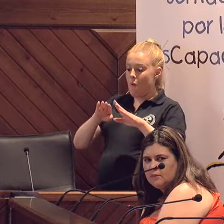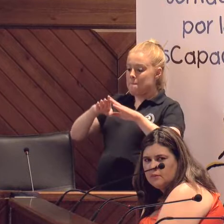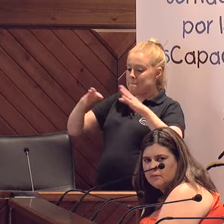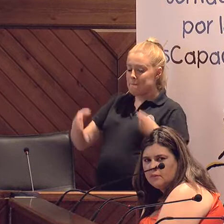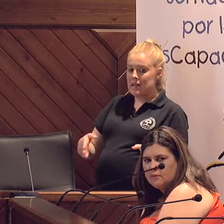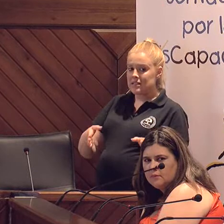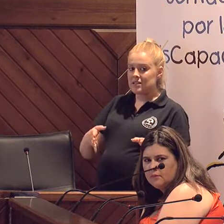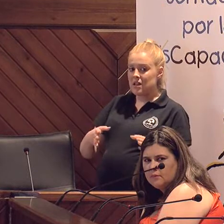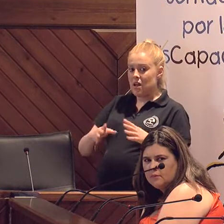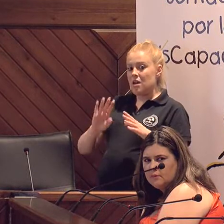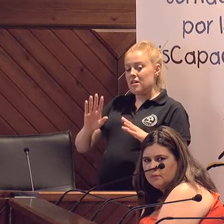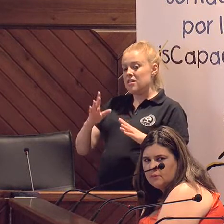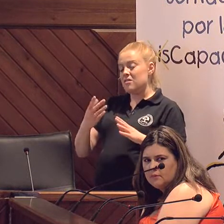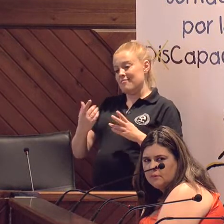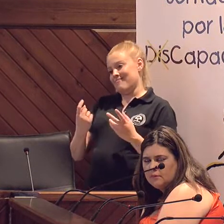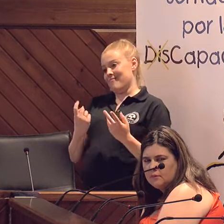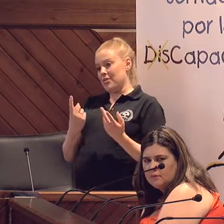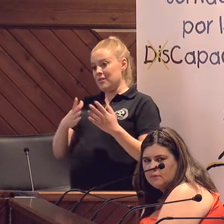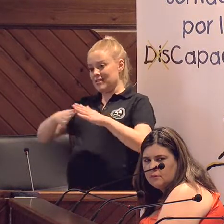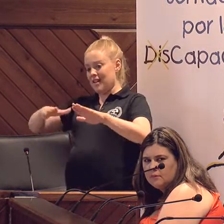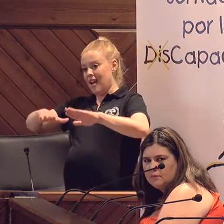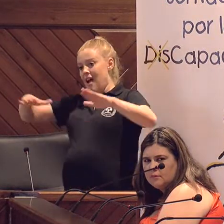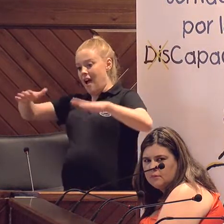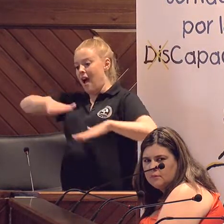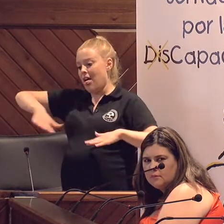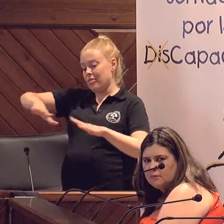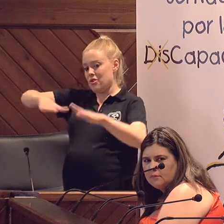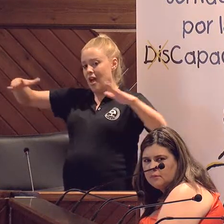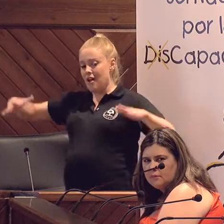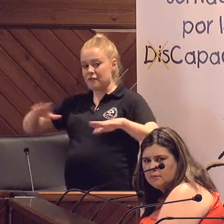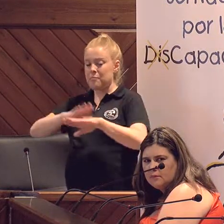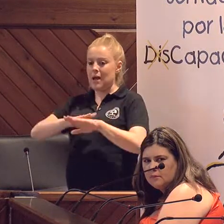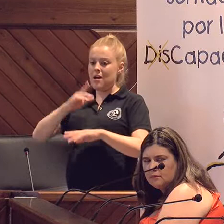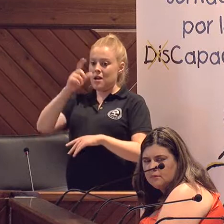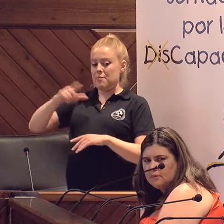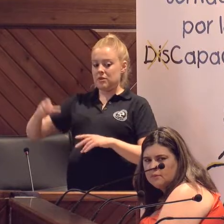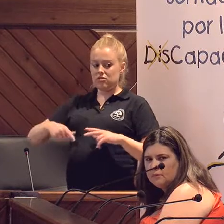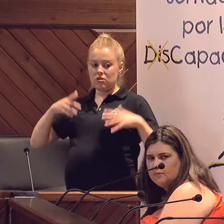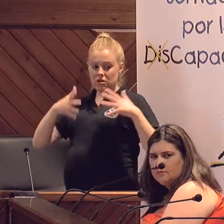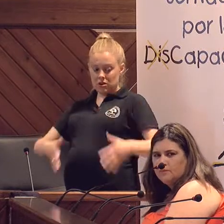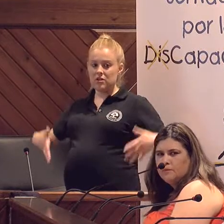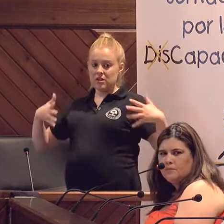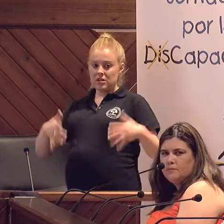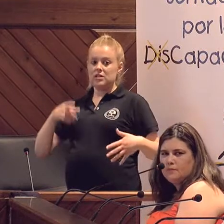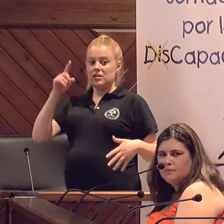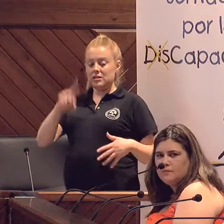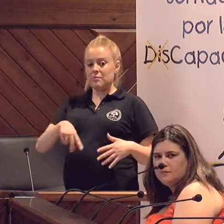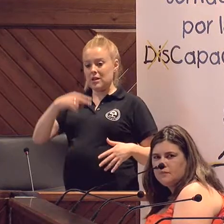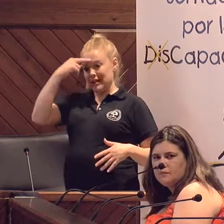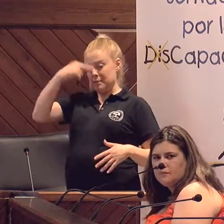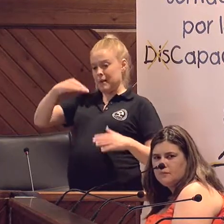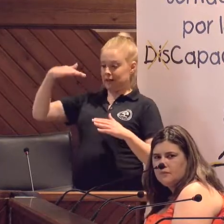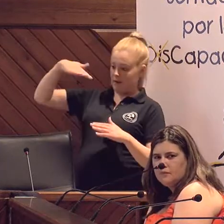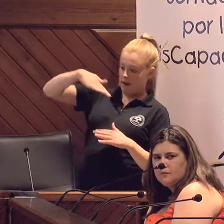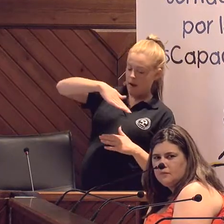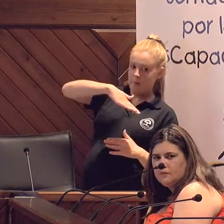y dejar eso más amplio para personas con movilidad reducida y también que respeten la rampa